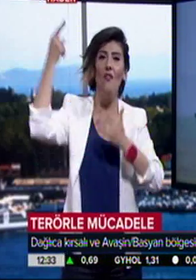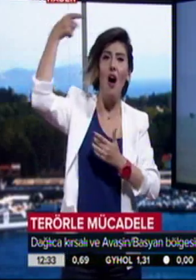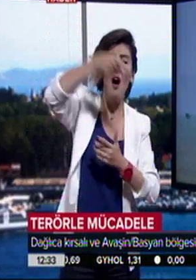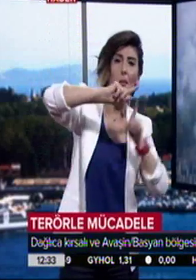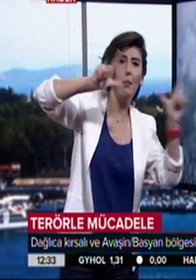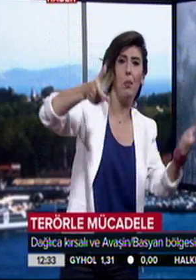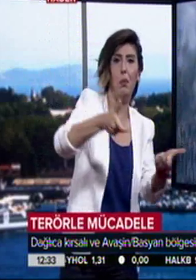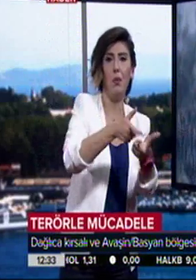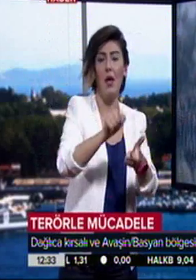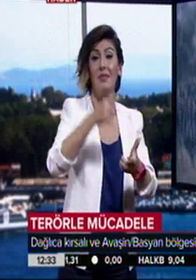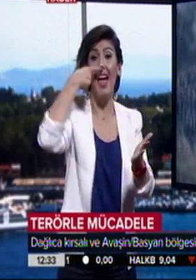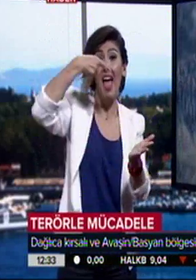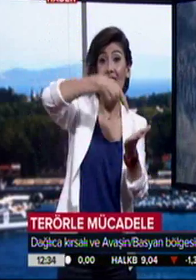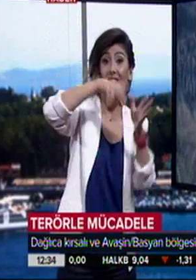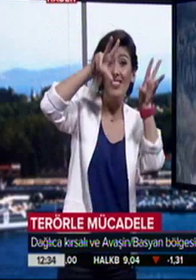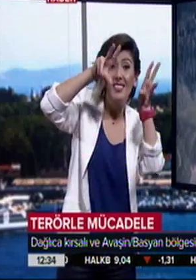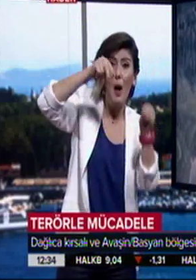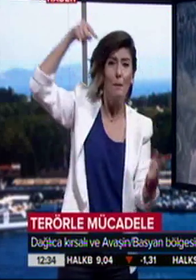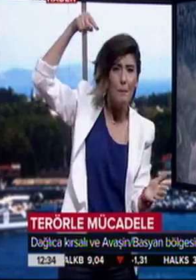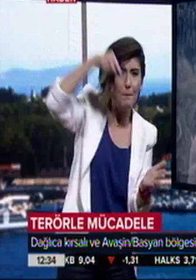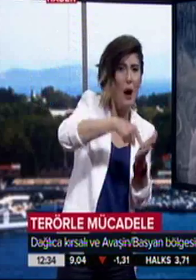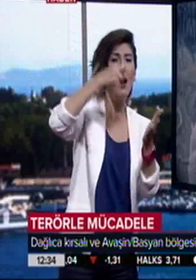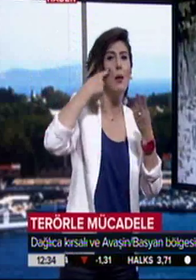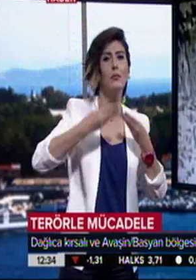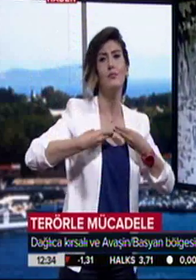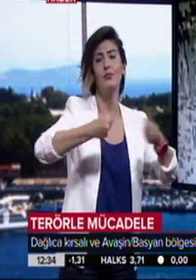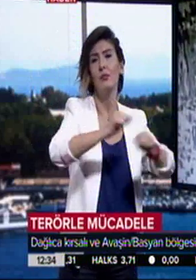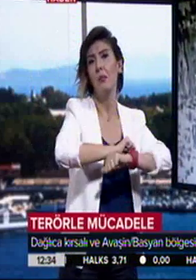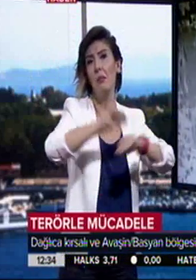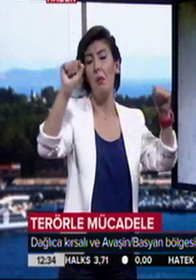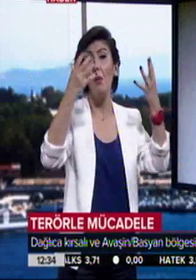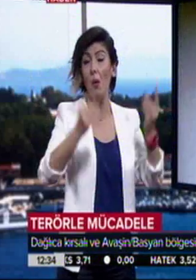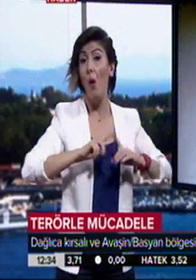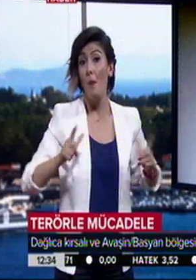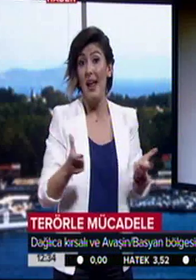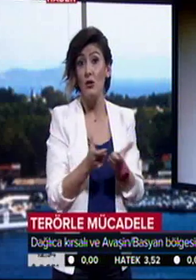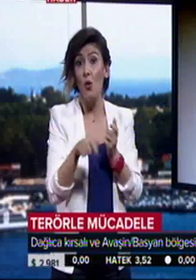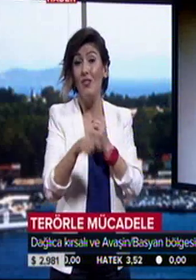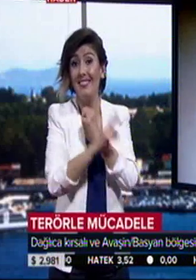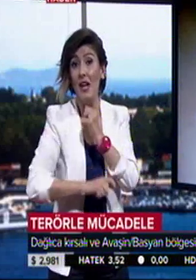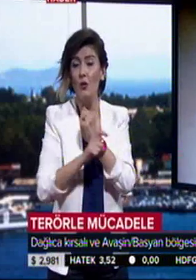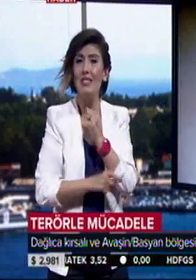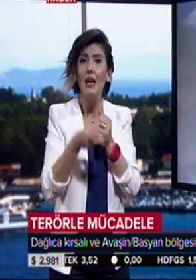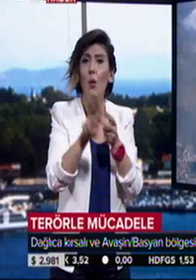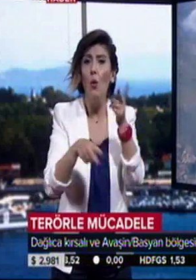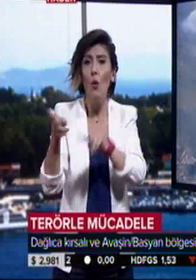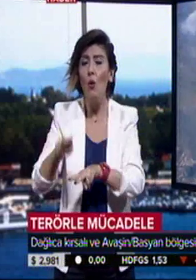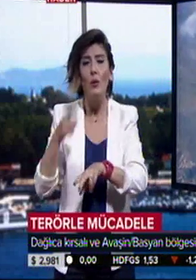düzenlendi. Hedeflerin tam isabetle imha edildiği operasyonlarda teröristlerin kayıplarına yönelik keşif faaliyeti devam